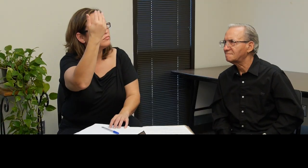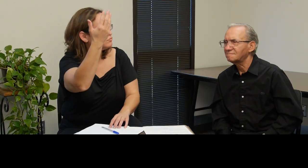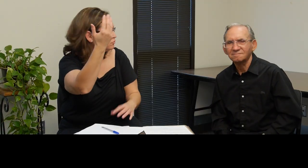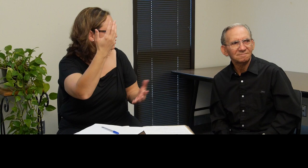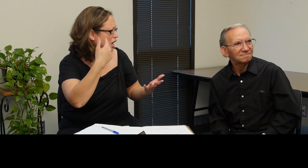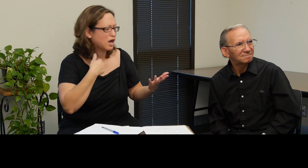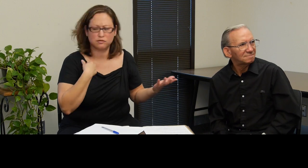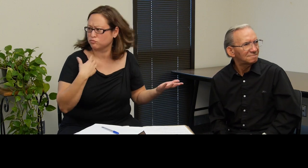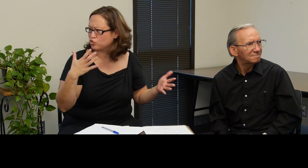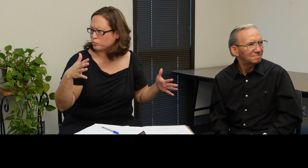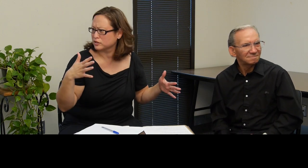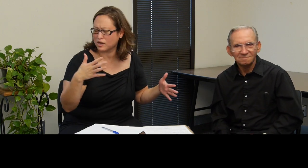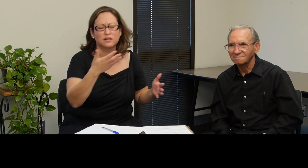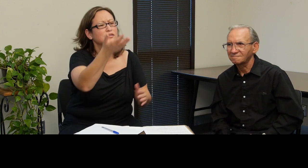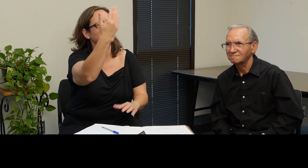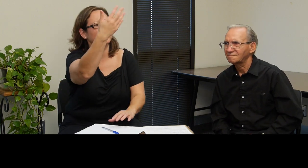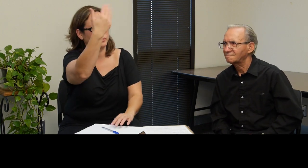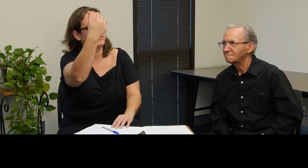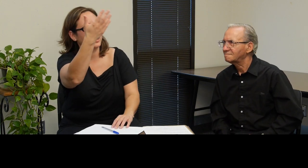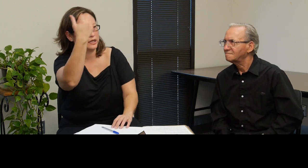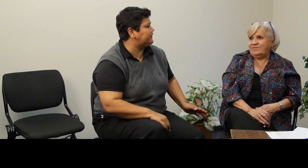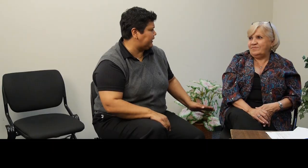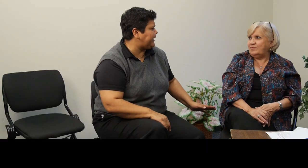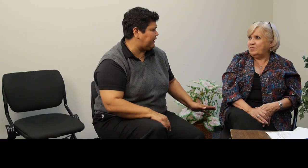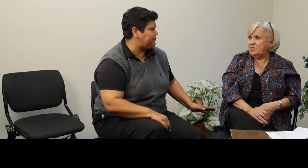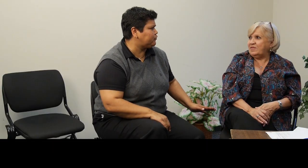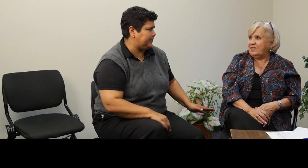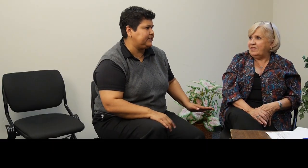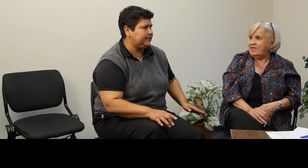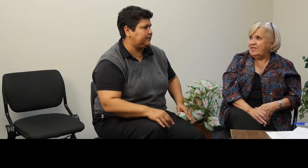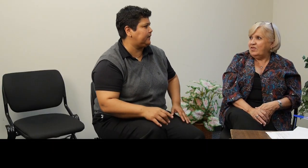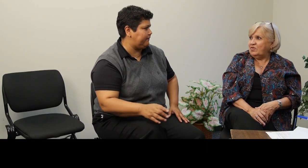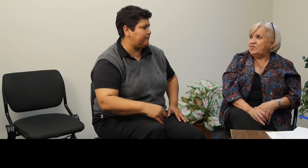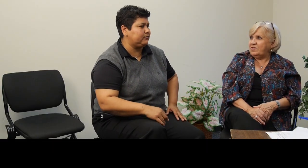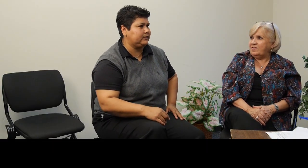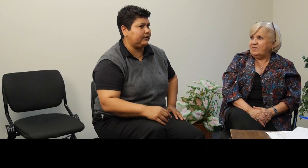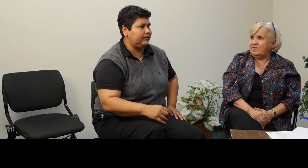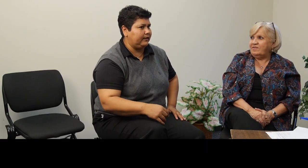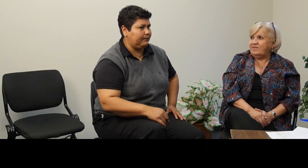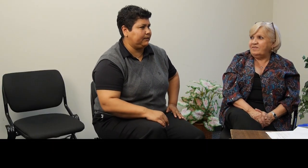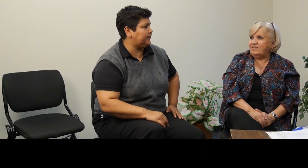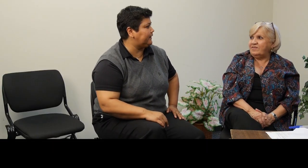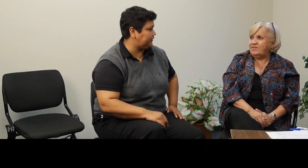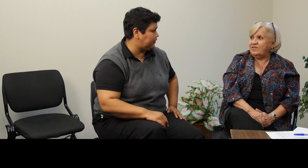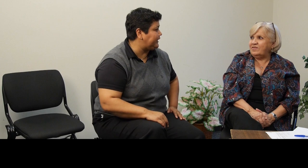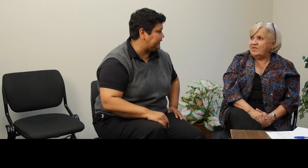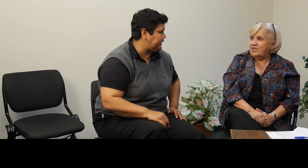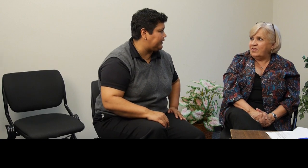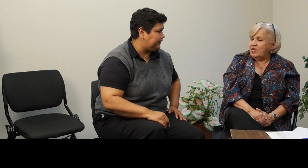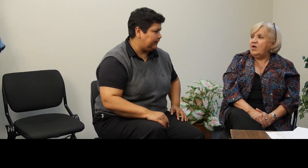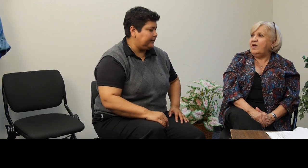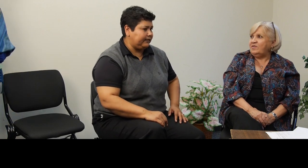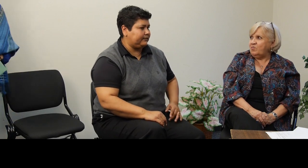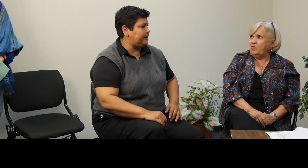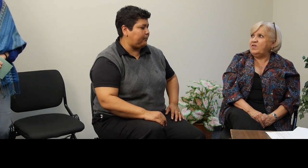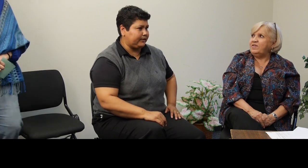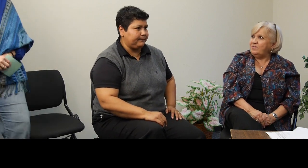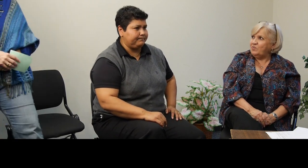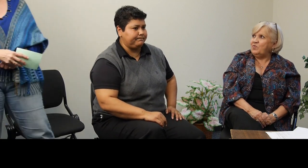Sure. Come on in. Uh, we're, we're done. Esta, acabamos con la cita, así que la vamos a invitar a la señora Lynette, que está en la puerta. La boleh.